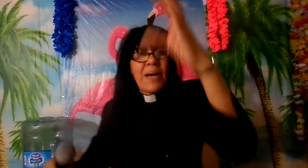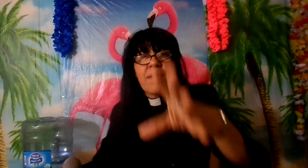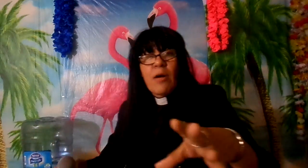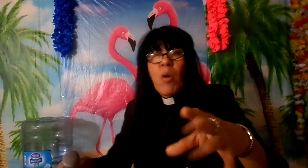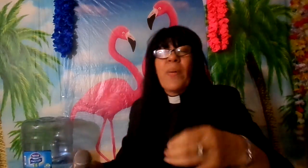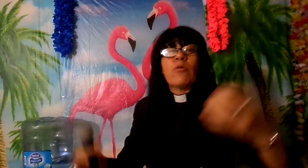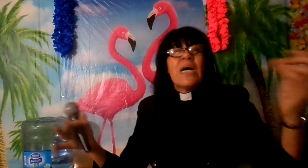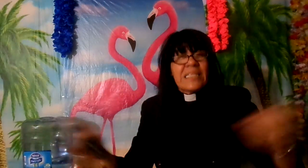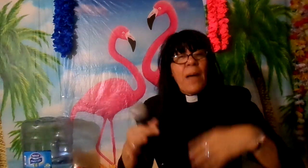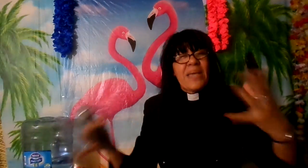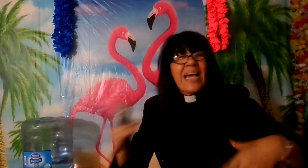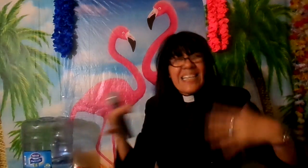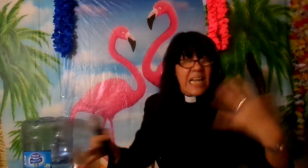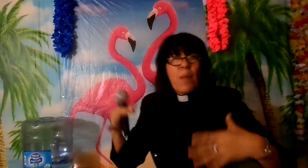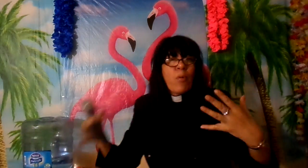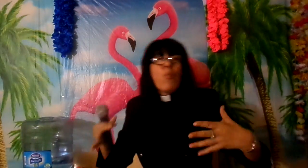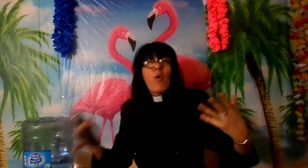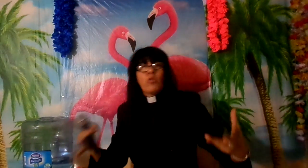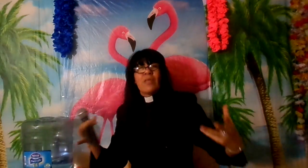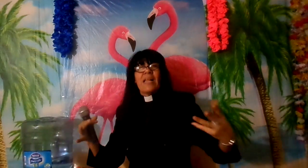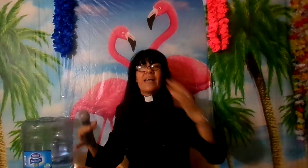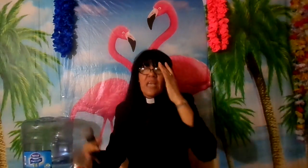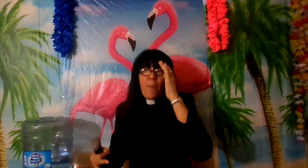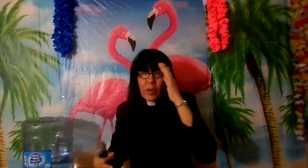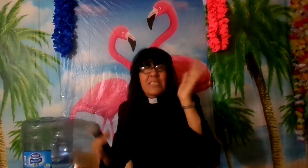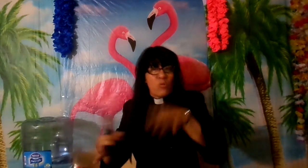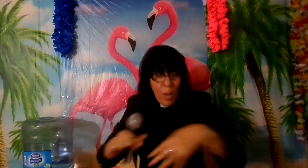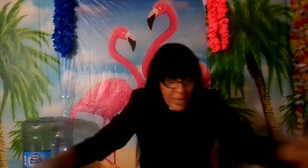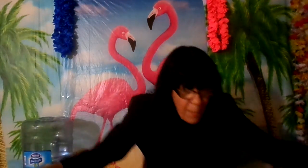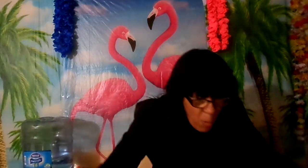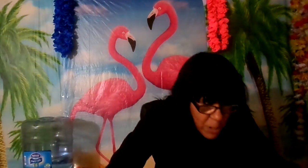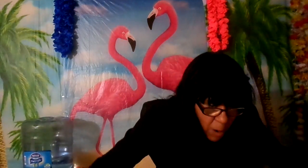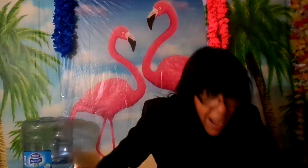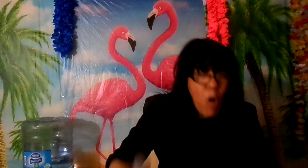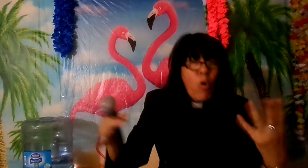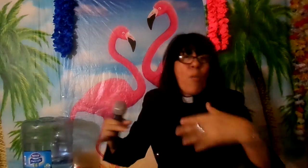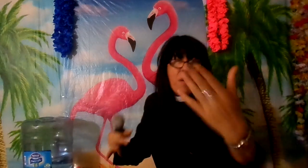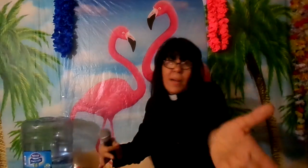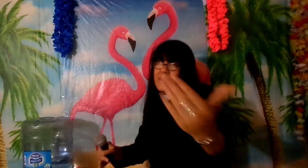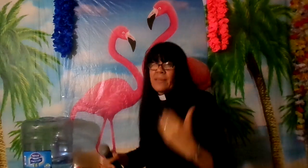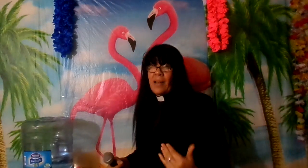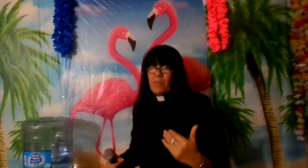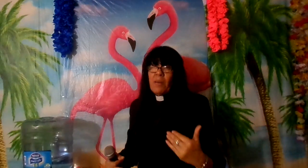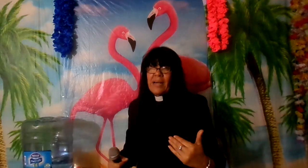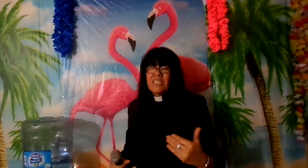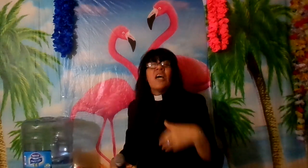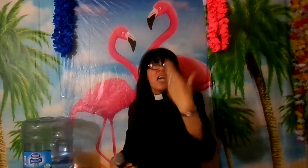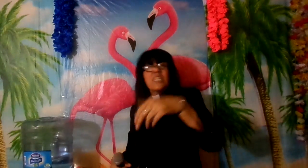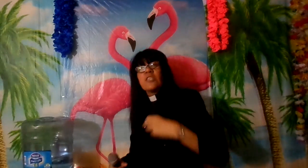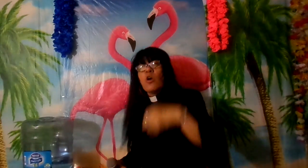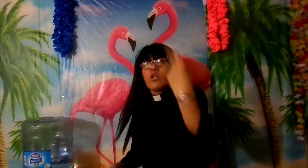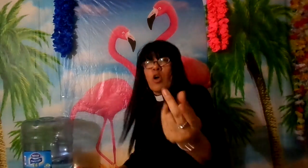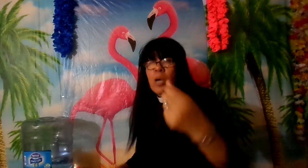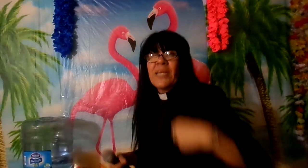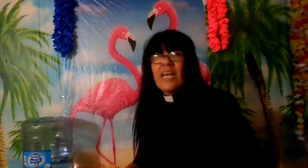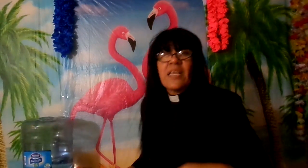palabra pero también hay que traerle un poquito de alegría porque si no hubiera público abajo como me van a atender a mi y si Dios los toque y me atiende